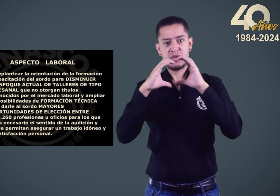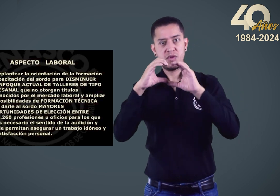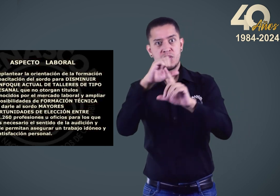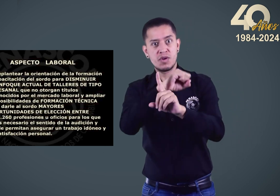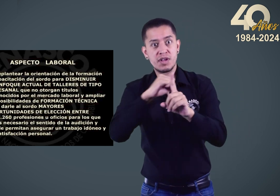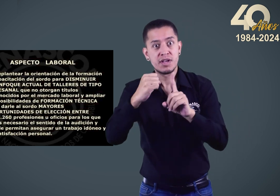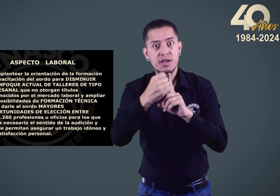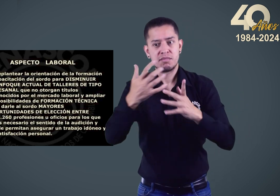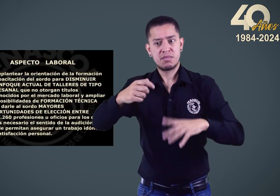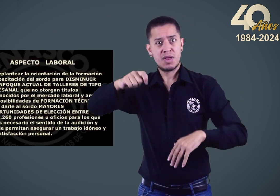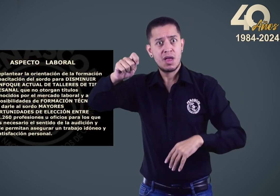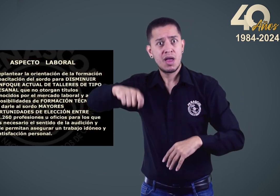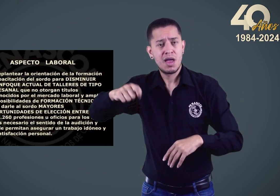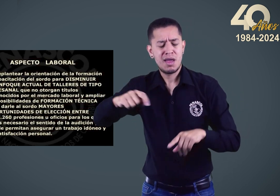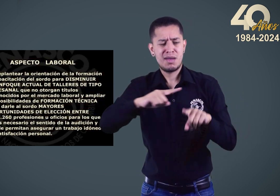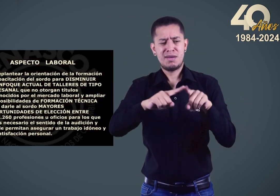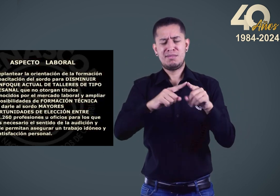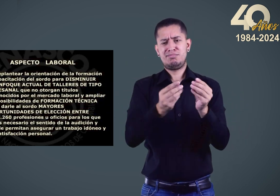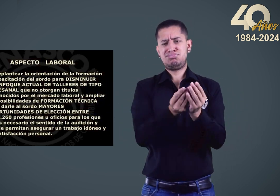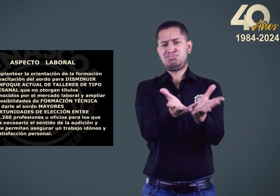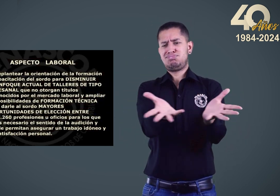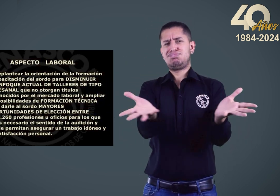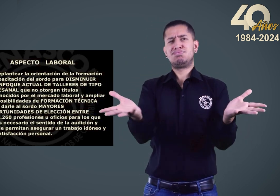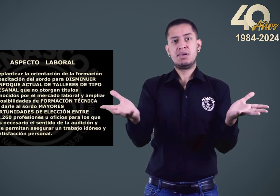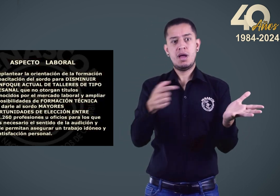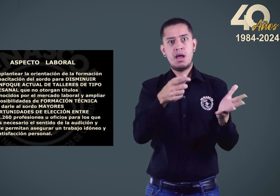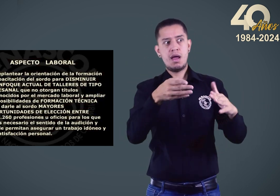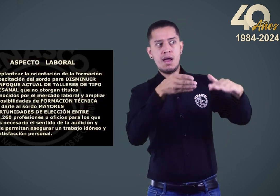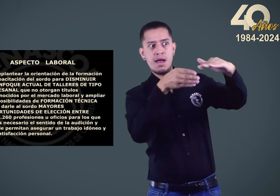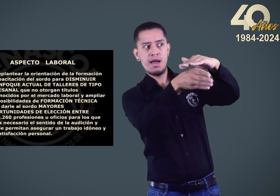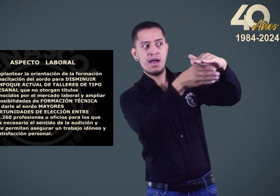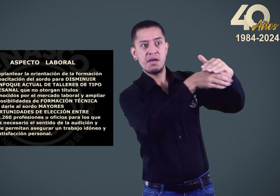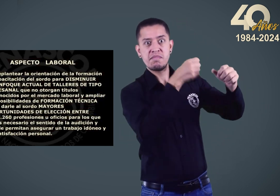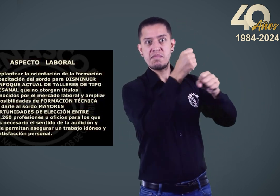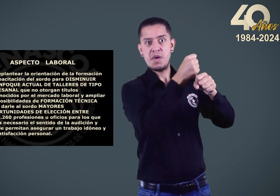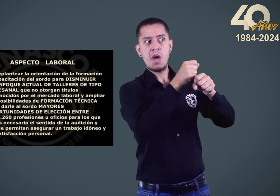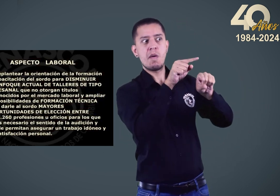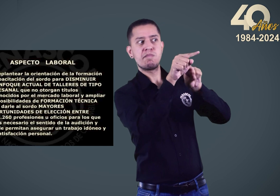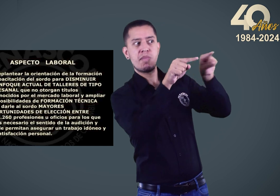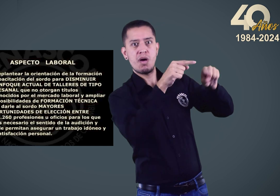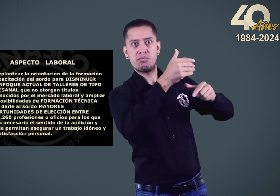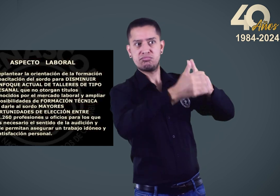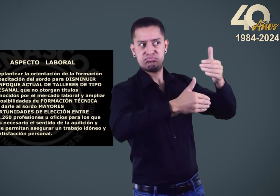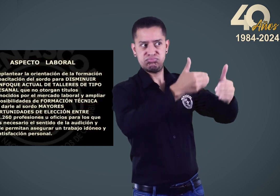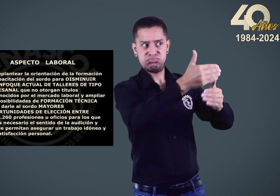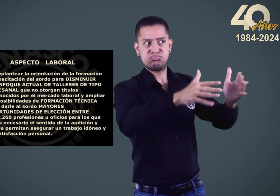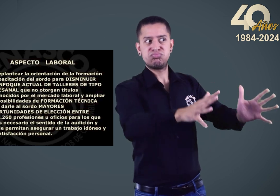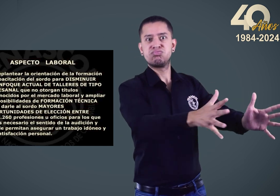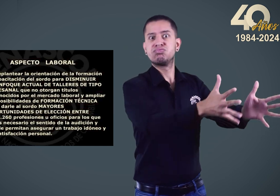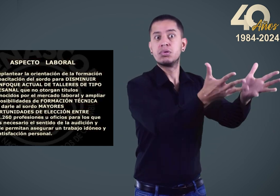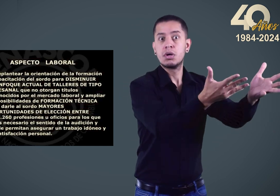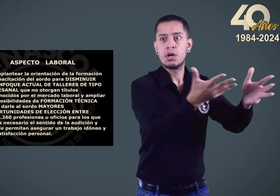arquitectura, comunicación social, derecho, entre otras, y que a su vez han ingresado al mundo laboral.